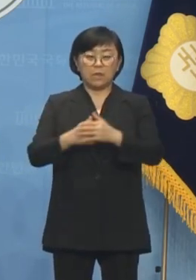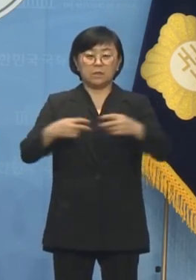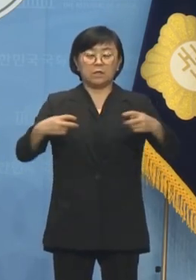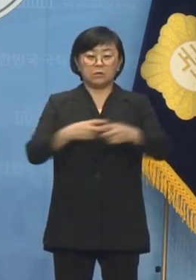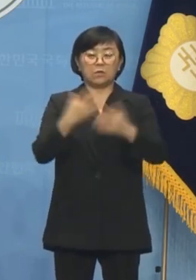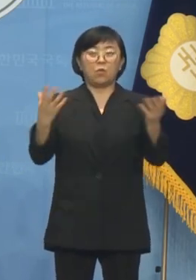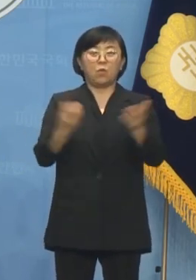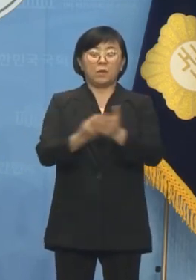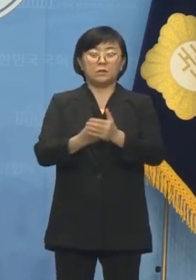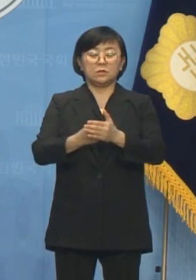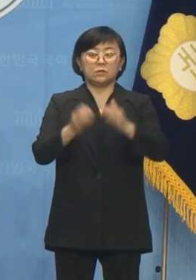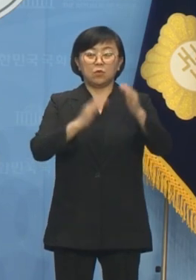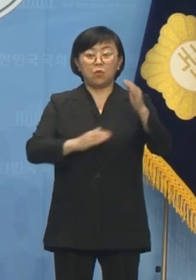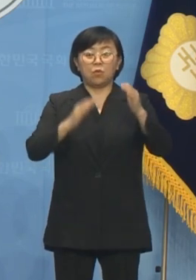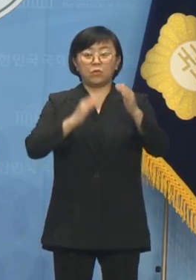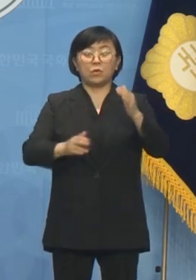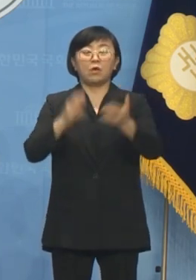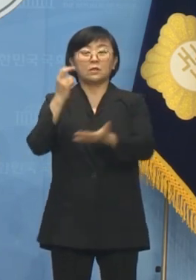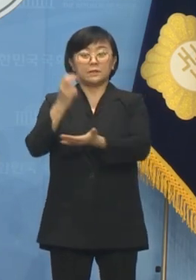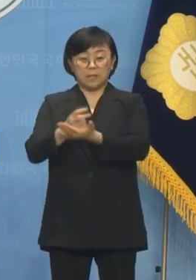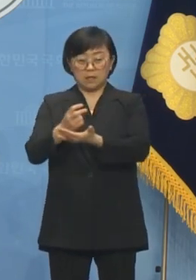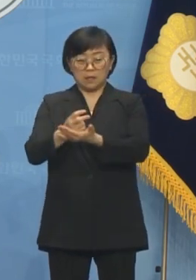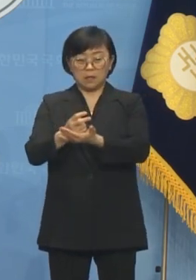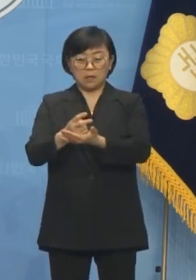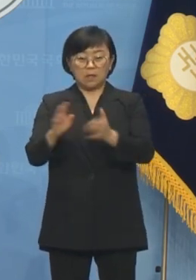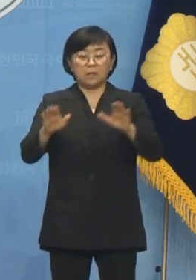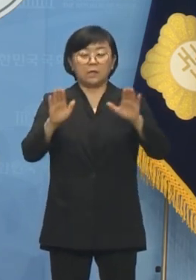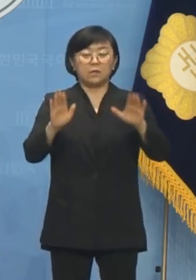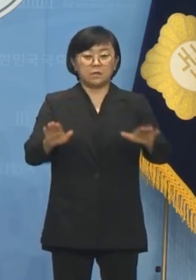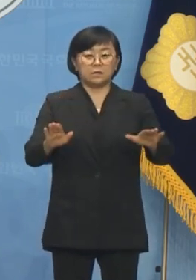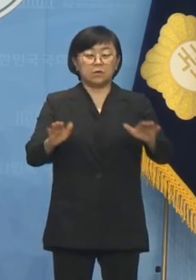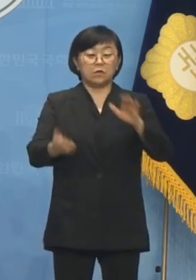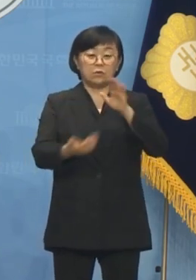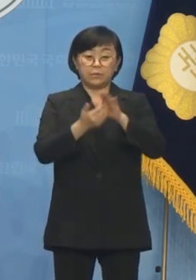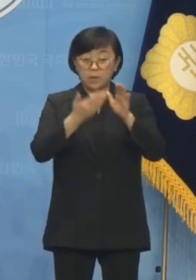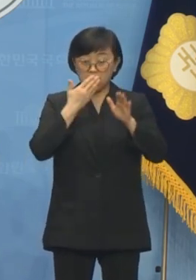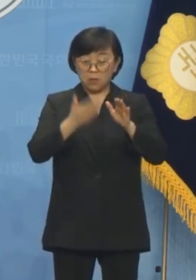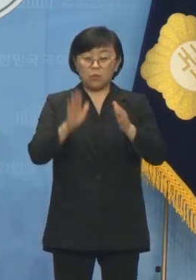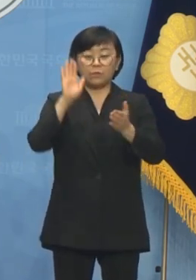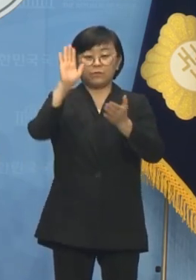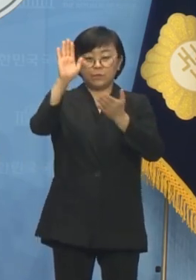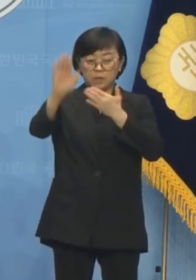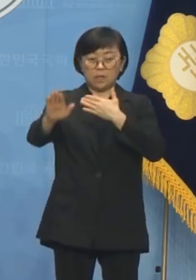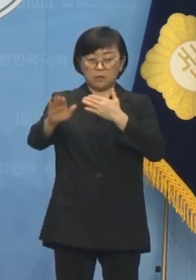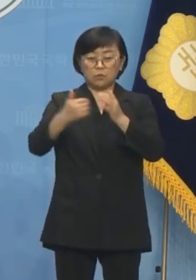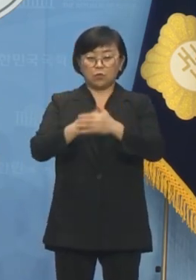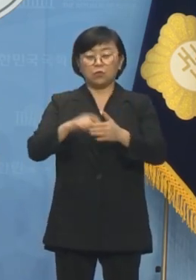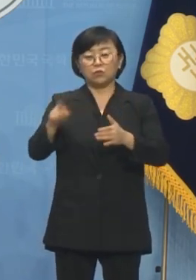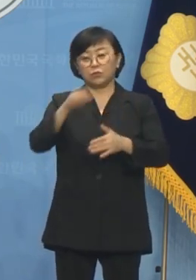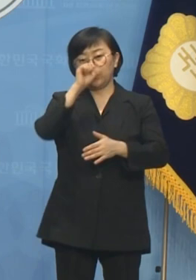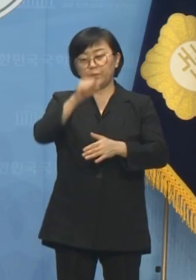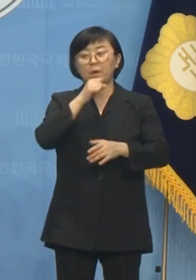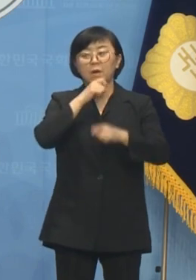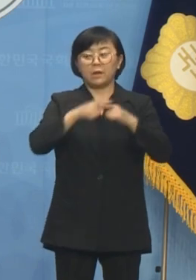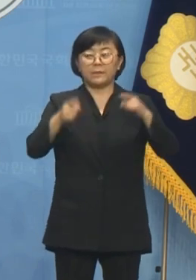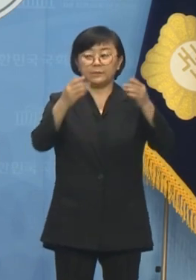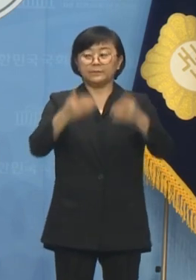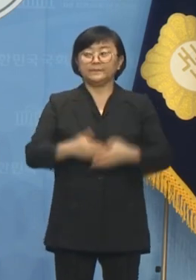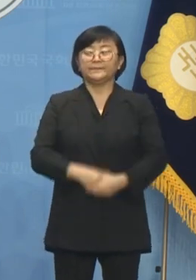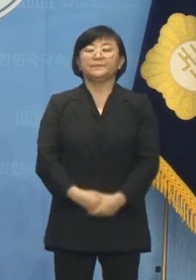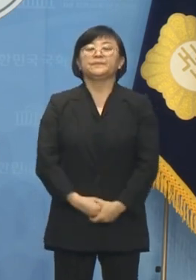완전공영제라는 공약은 현실적이면서도 미래지향적이라는 평가를 받았습니다.